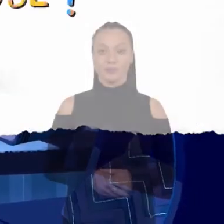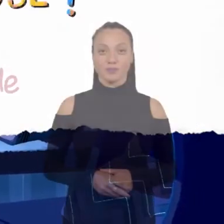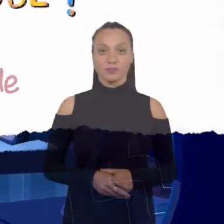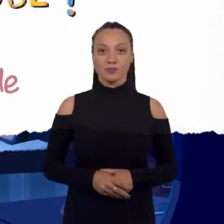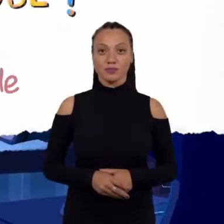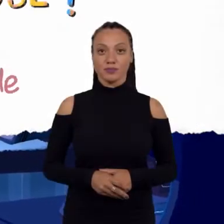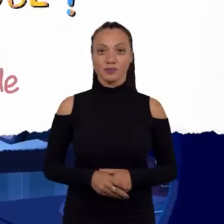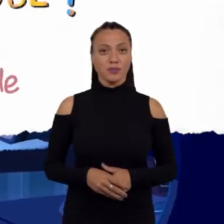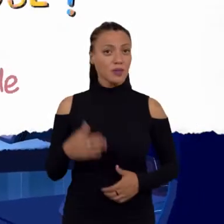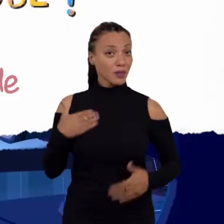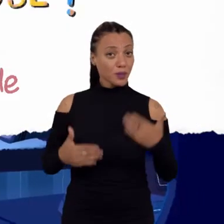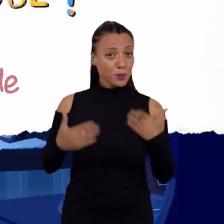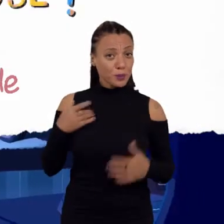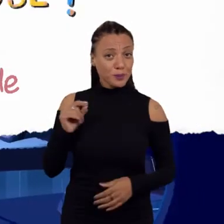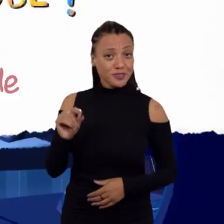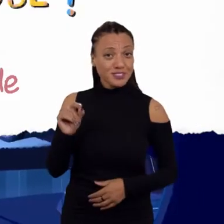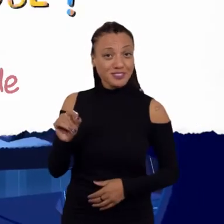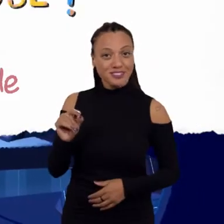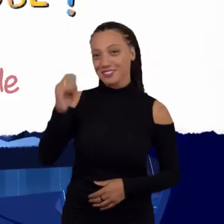Que corpo é esse? Cris!